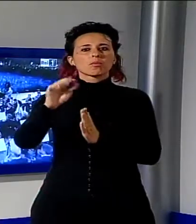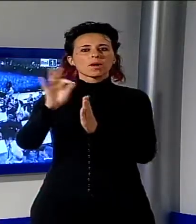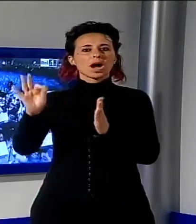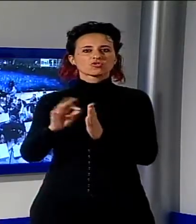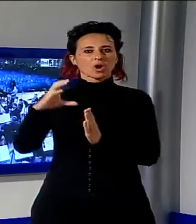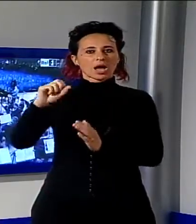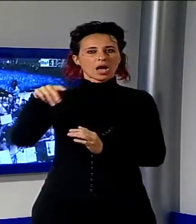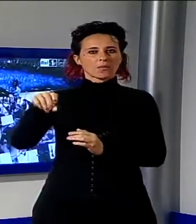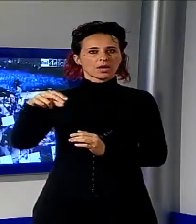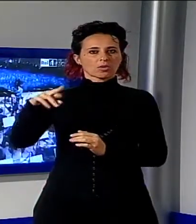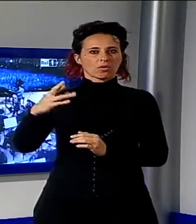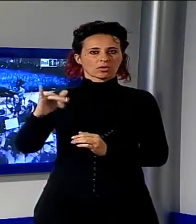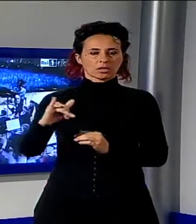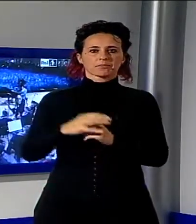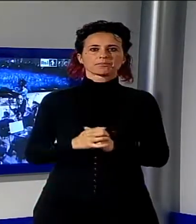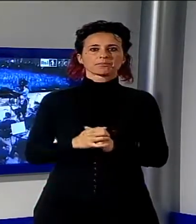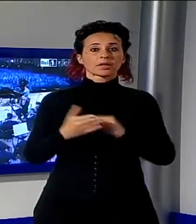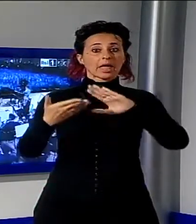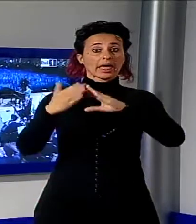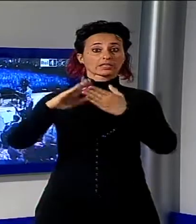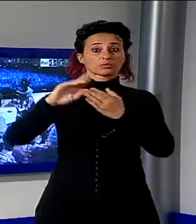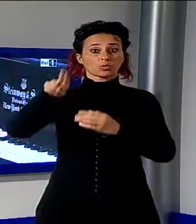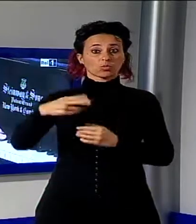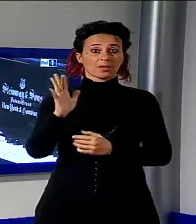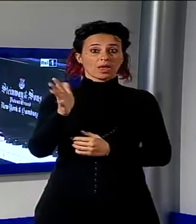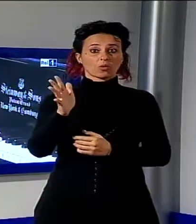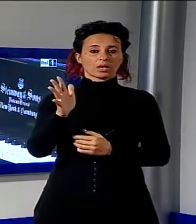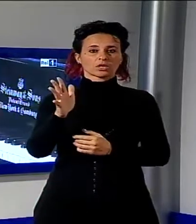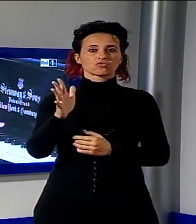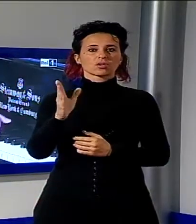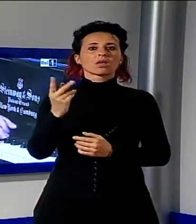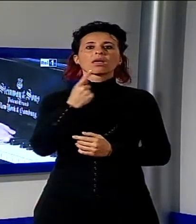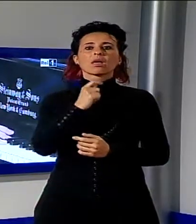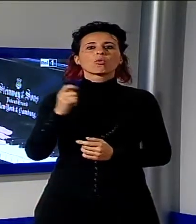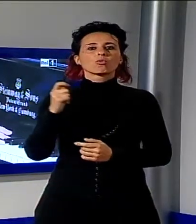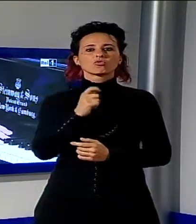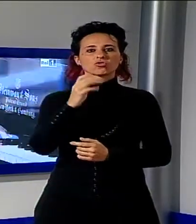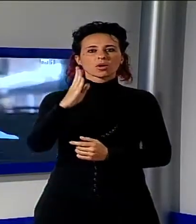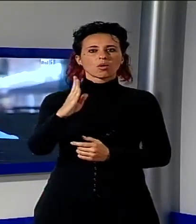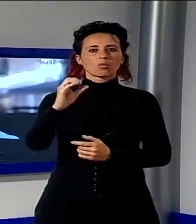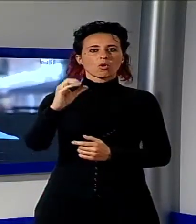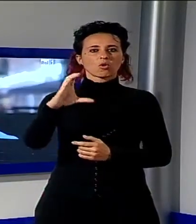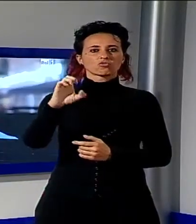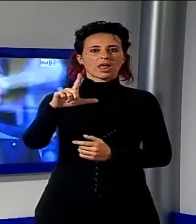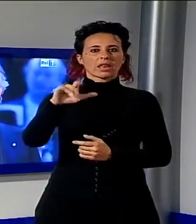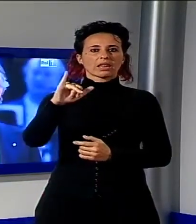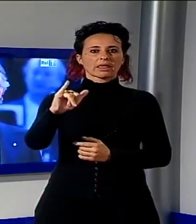trionfo all'Expo 2015, Andrea Bocelli canta Nessun Dorma accompagnato dal pianoforte del maestro, ma è